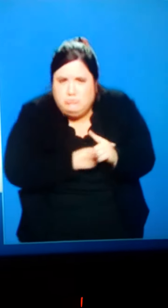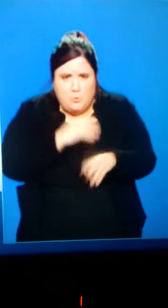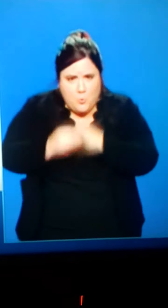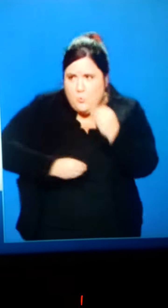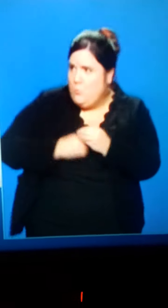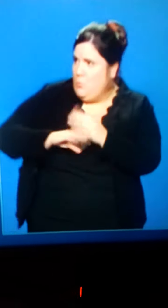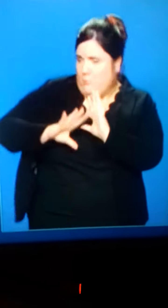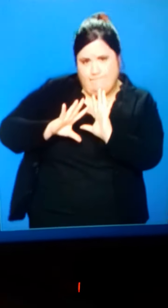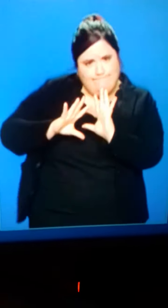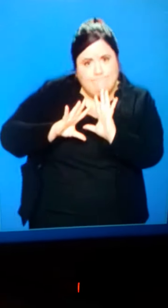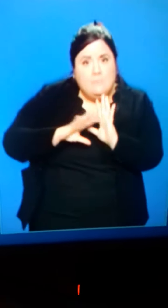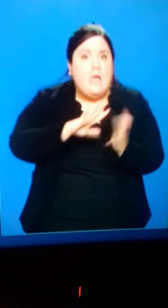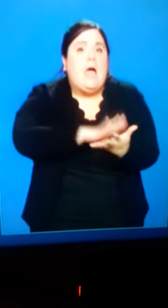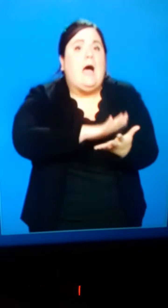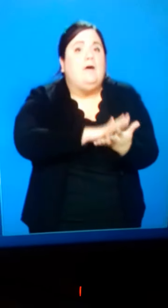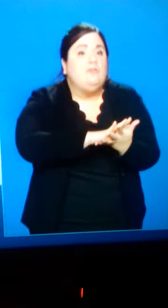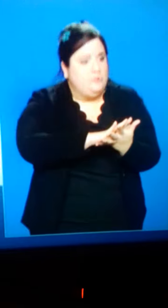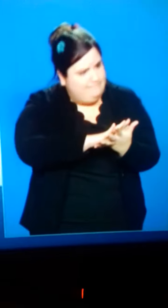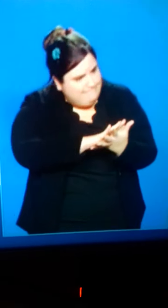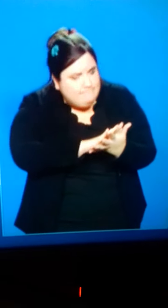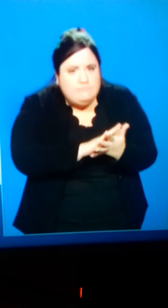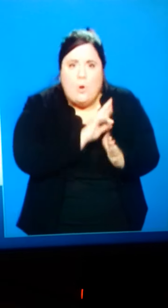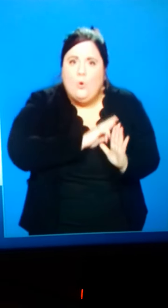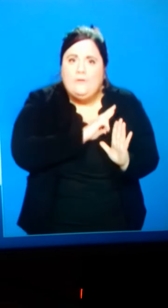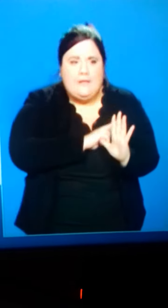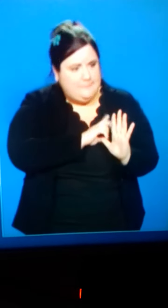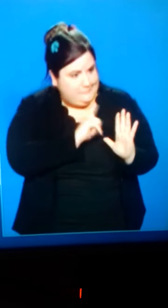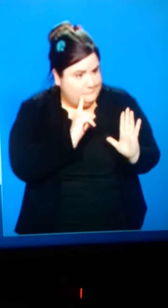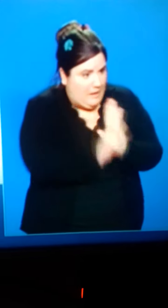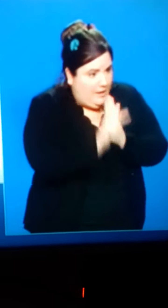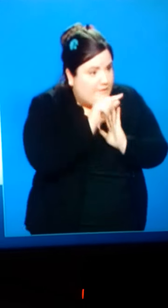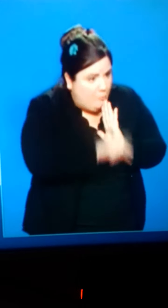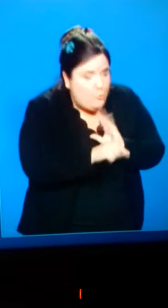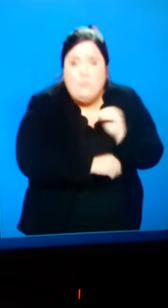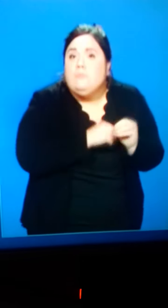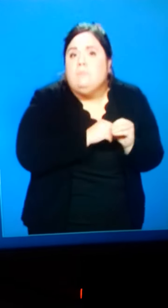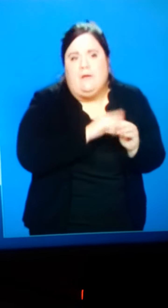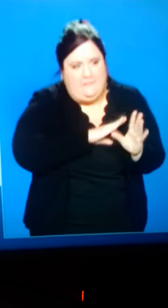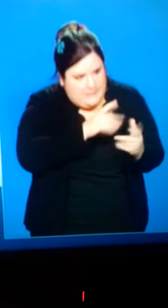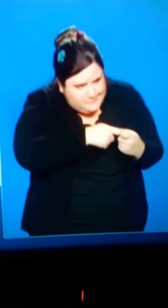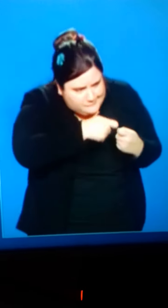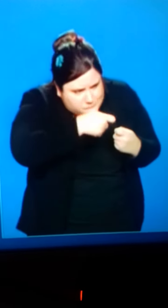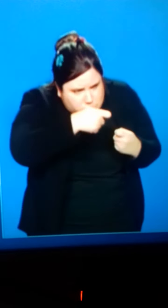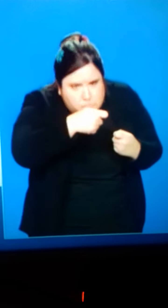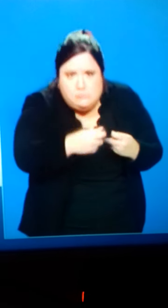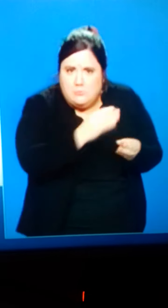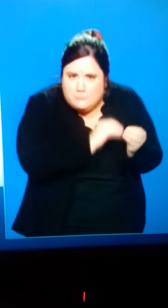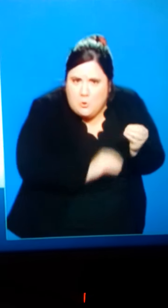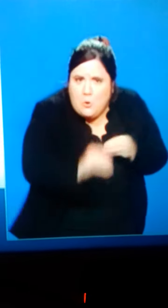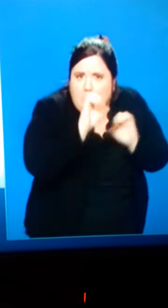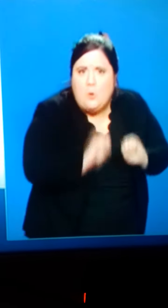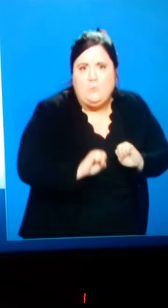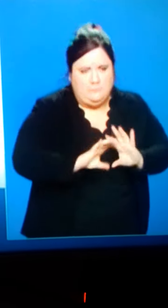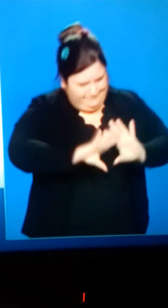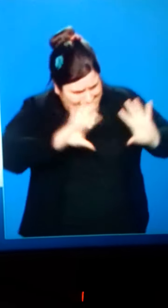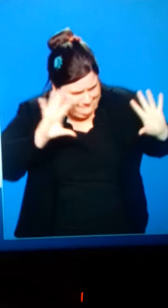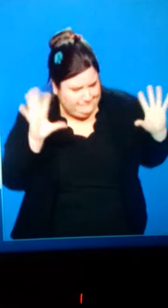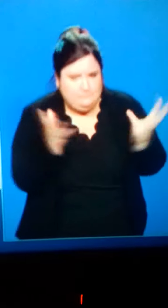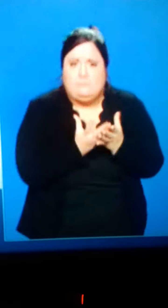au-delà de l'âge légal aussi, pour celles et ceux qui en ont envie. La retraite ne doit être ni une contrainte ni une angoisse,